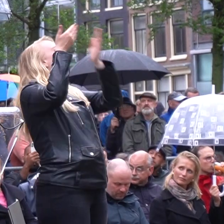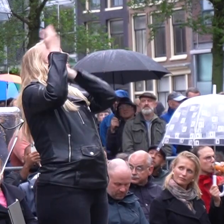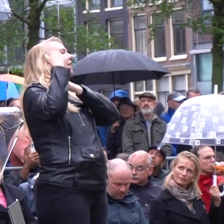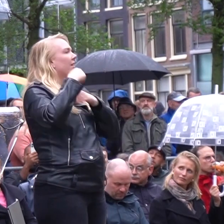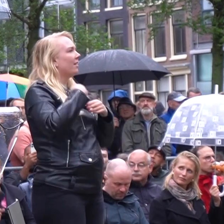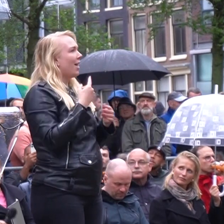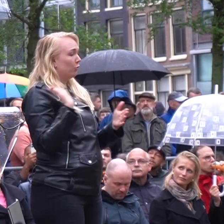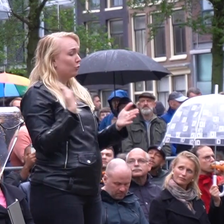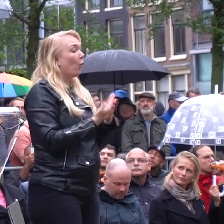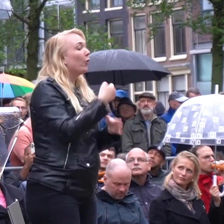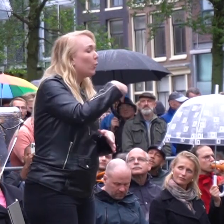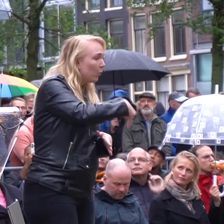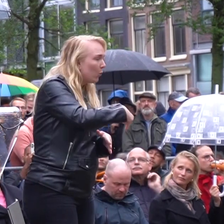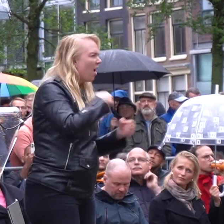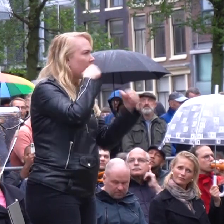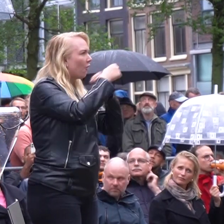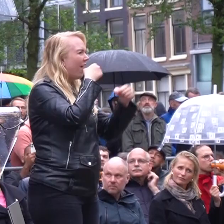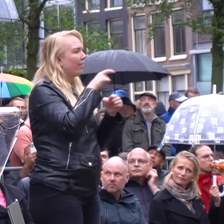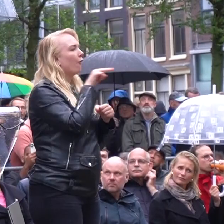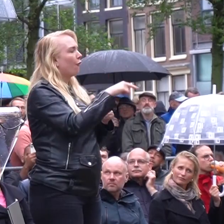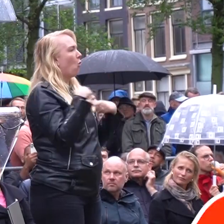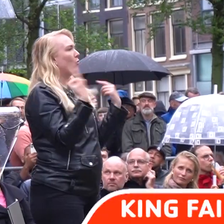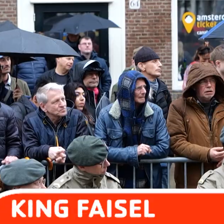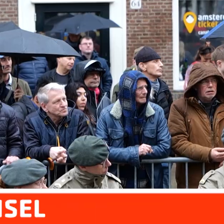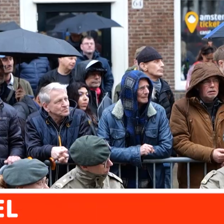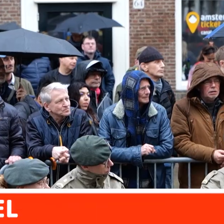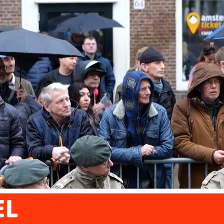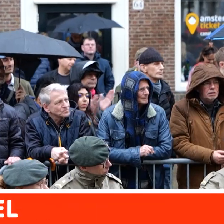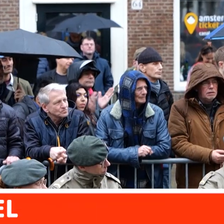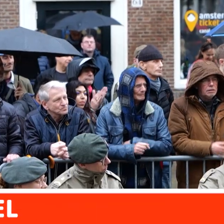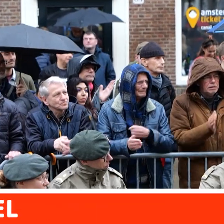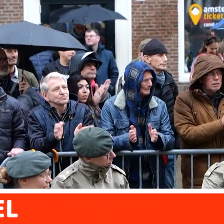en tot op vandaag is gevochten voor onze vrijheid. Dank jullie dan.